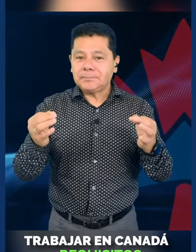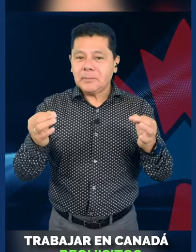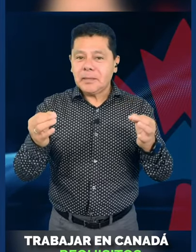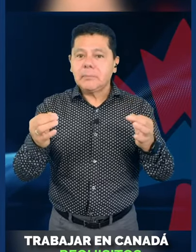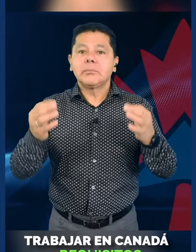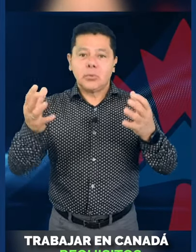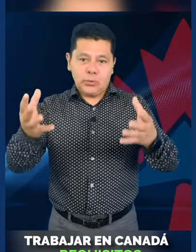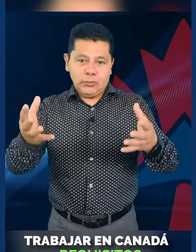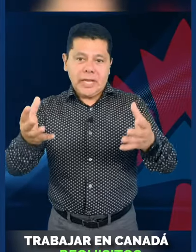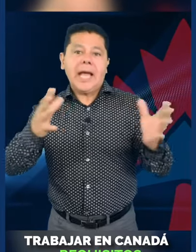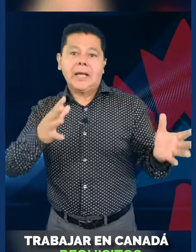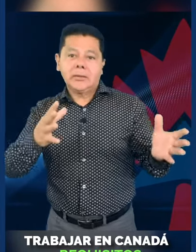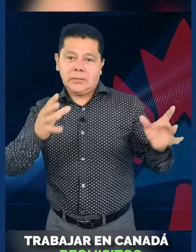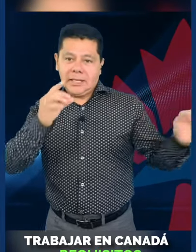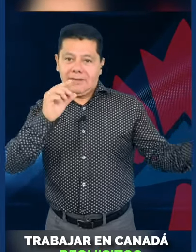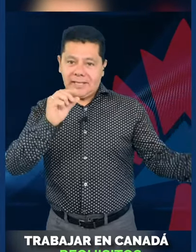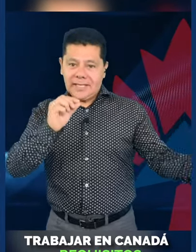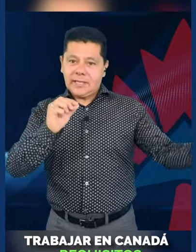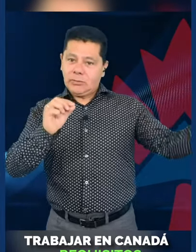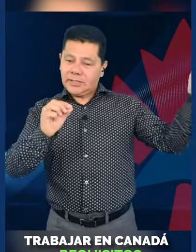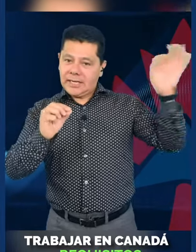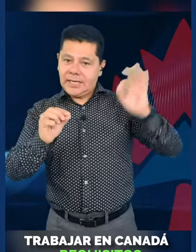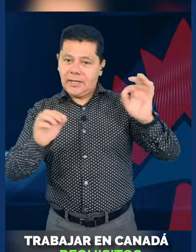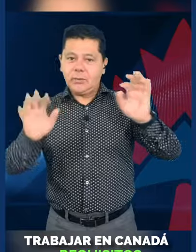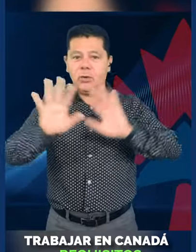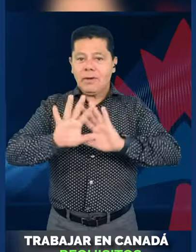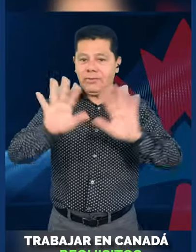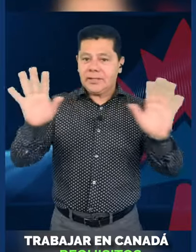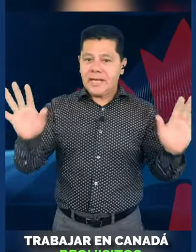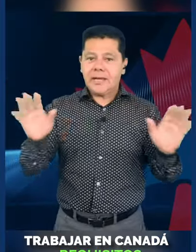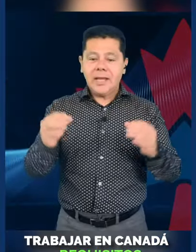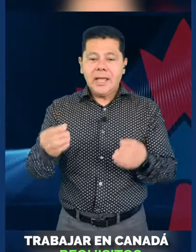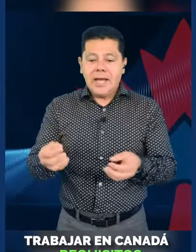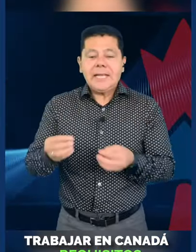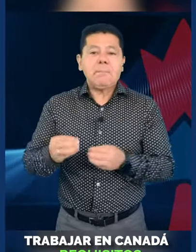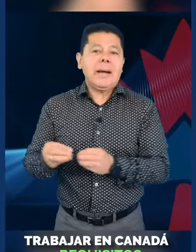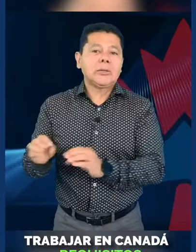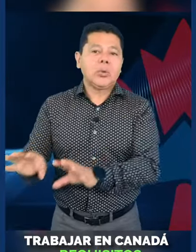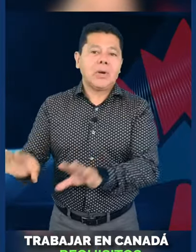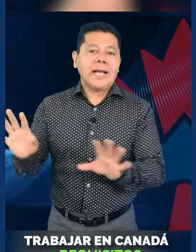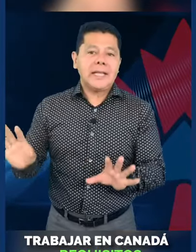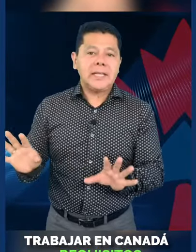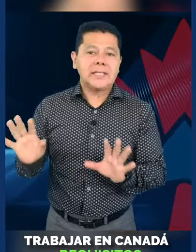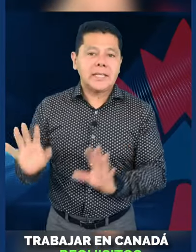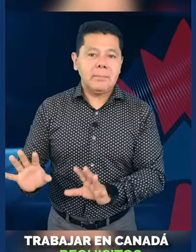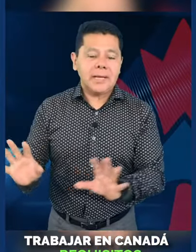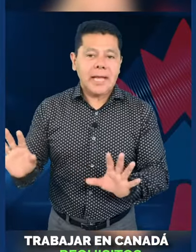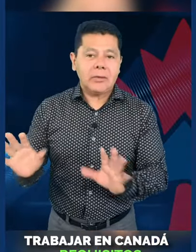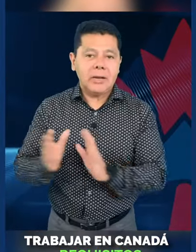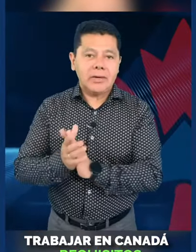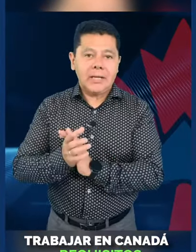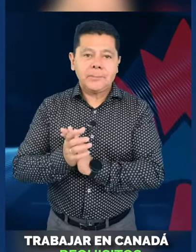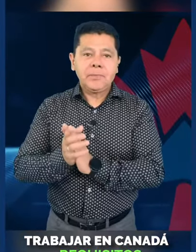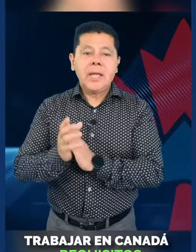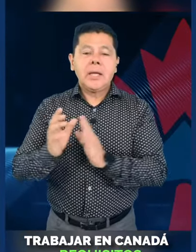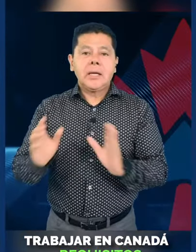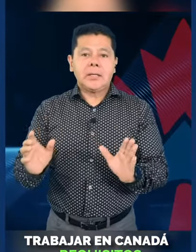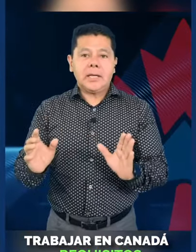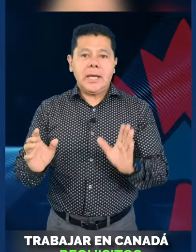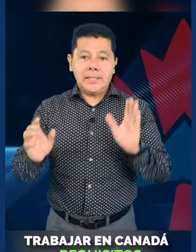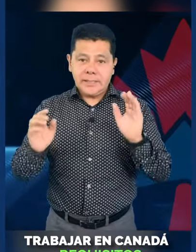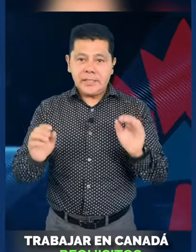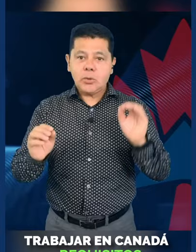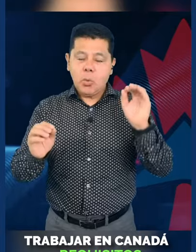LMIA, justificando que la venida de un extranjero no va a afectar al impacto canadiense en el mercado laboral.